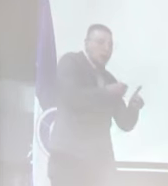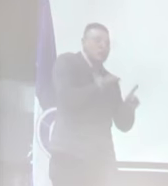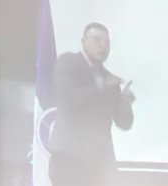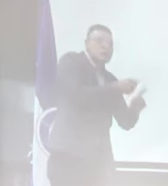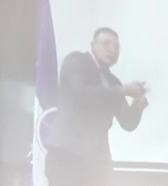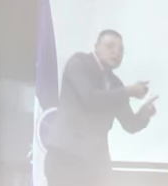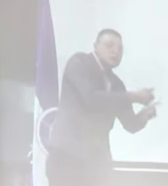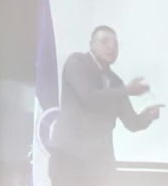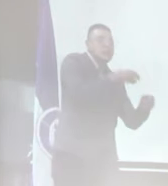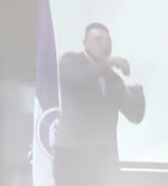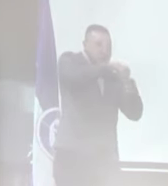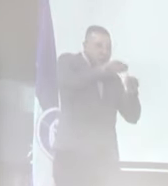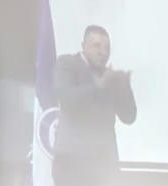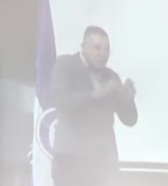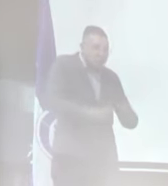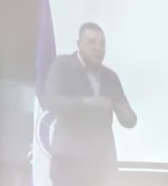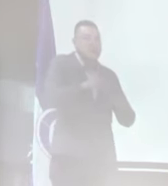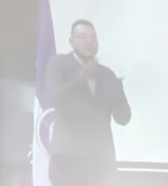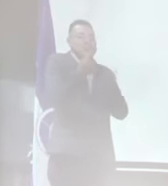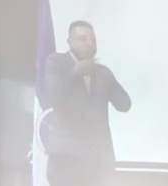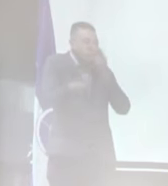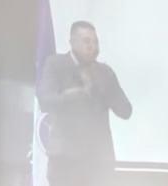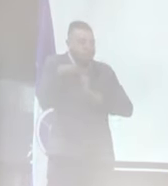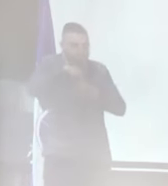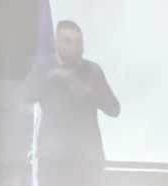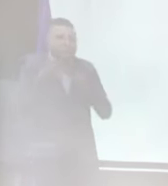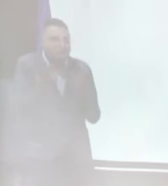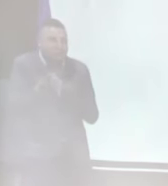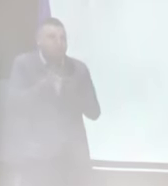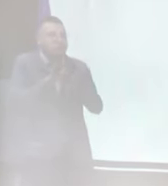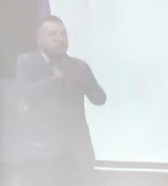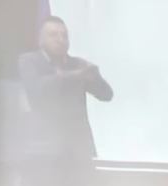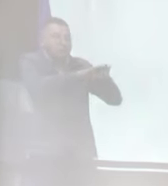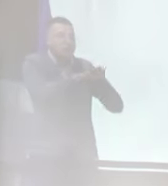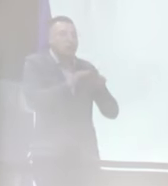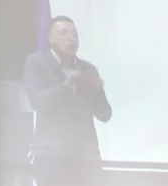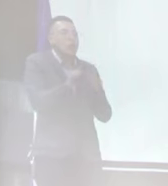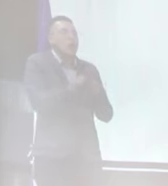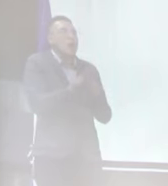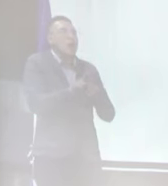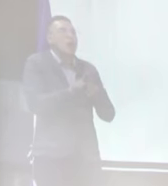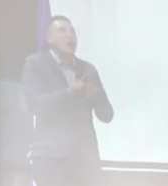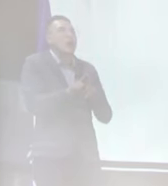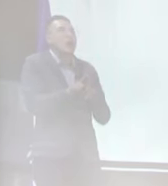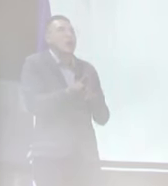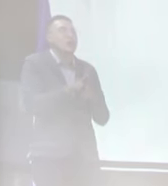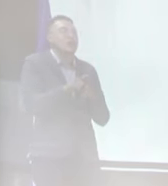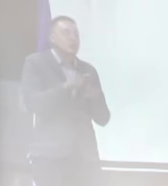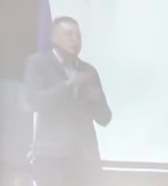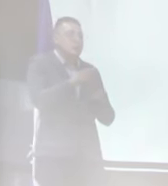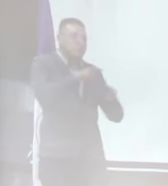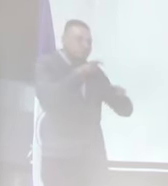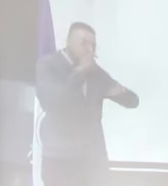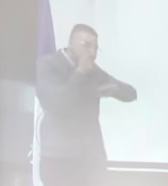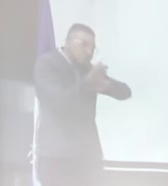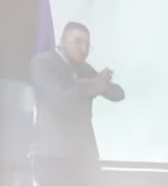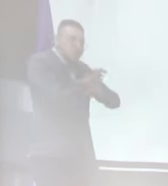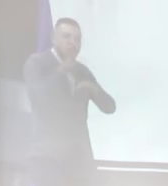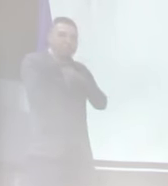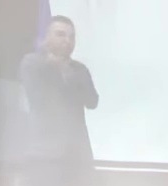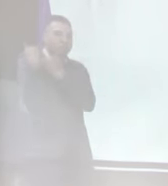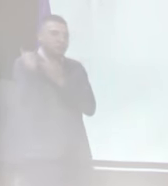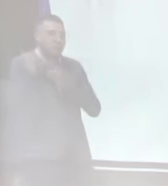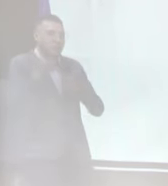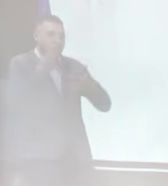Nosotros también actoreamos como un rol de veedores de todas